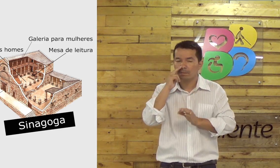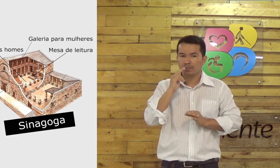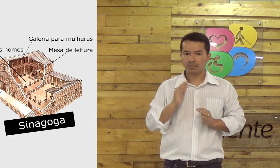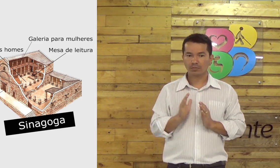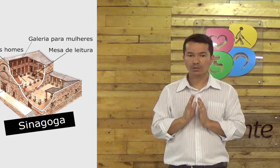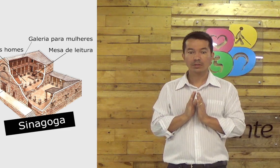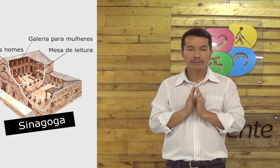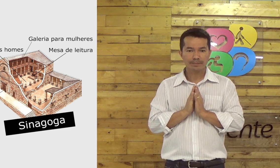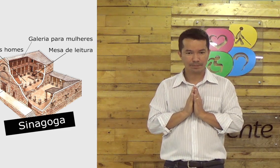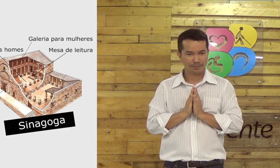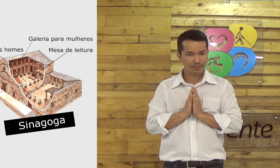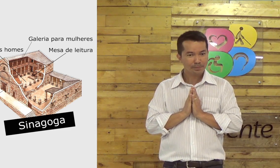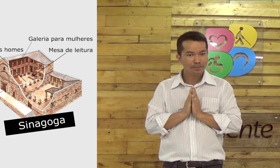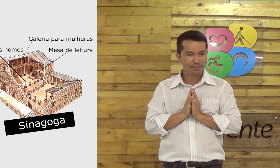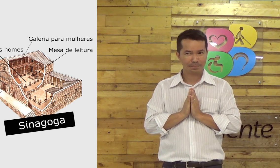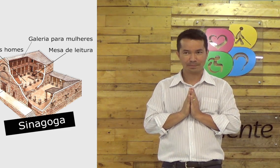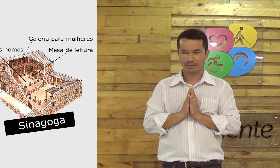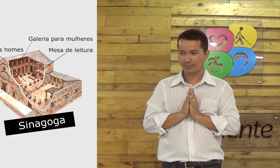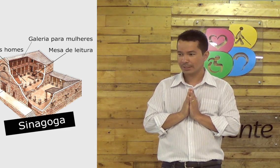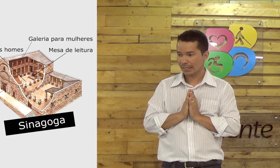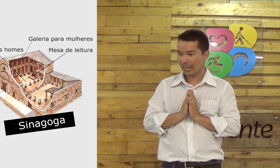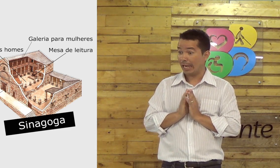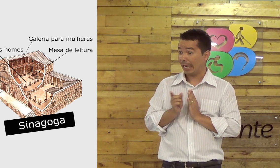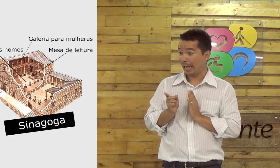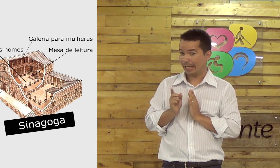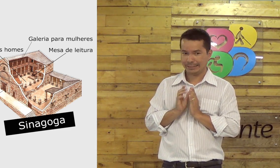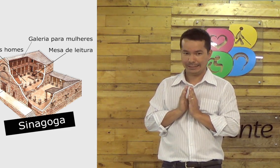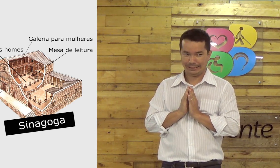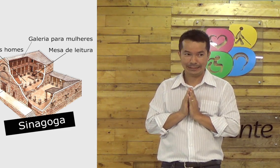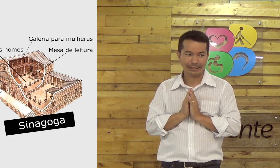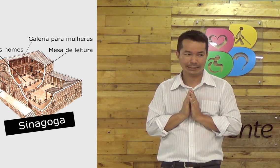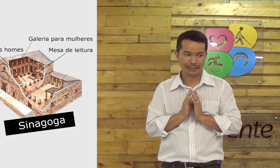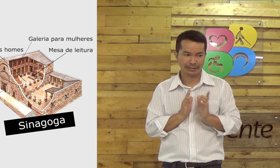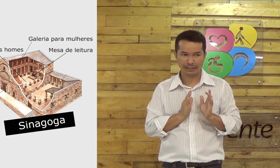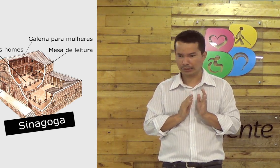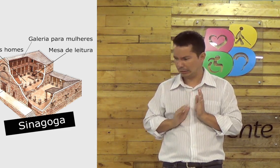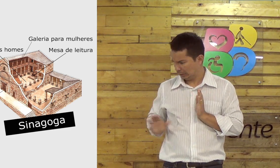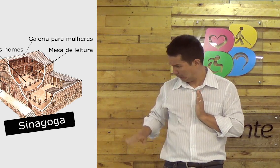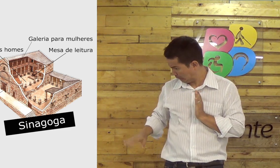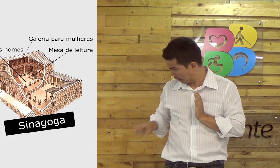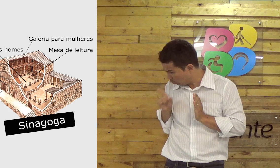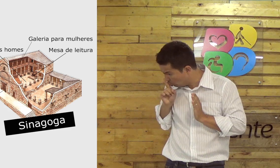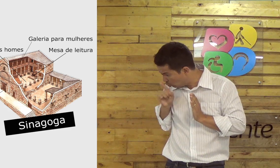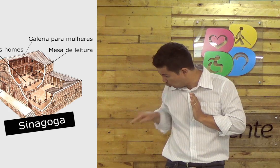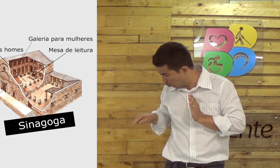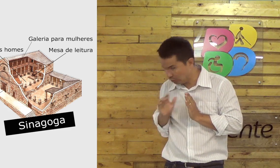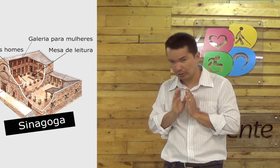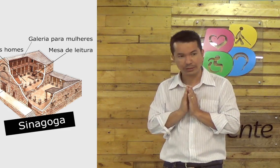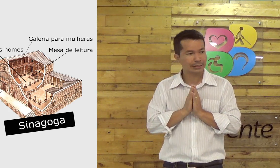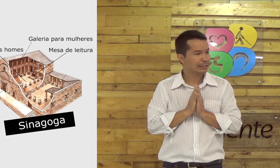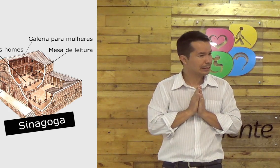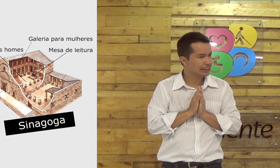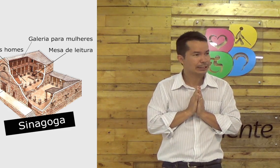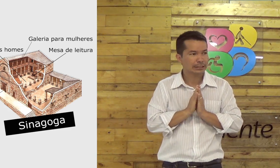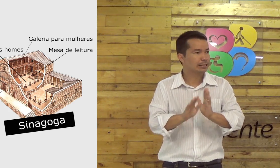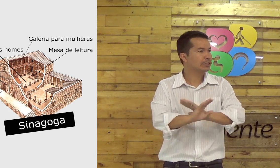Silêncio. Elas ficavam observando só. E olhava. E aquilo, e aquilo outro. Não, fala mais baixo. Não pode ouvir.